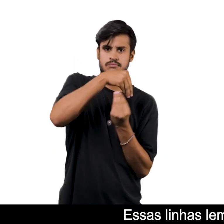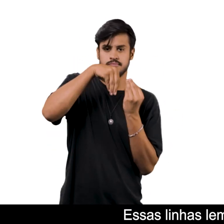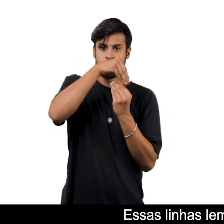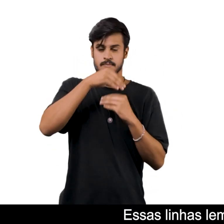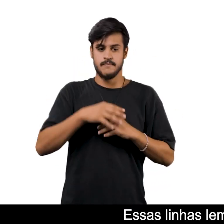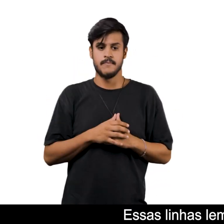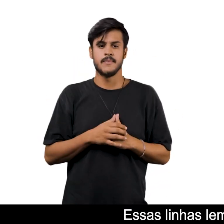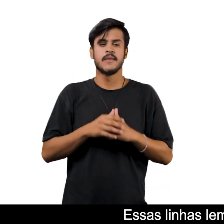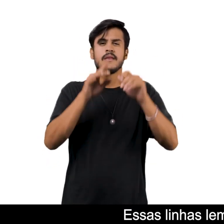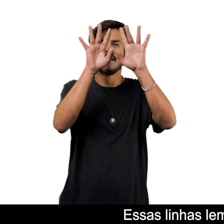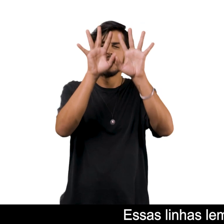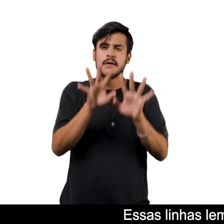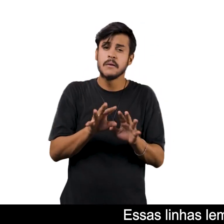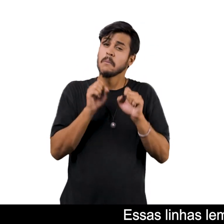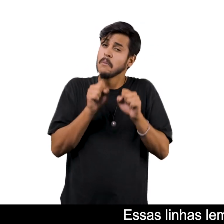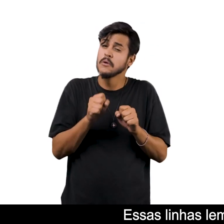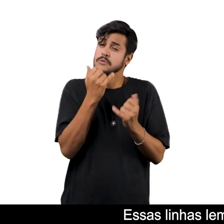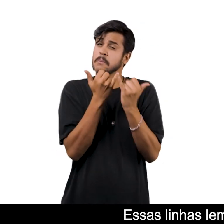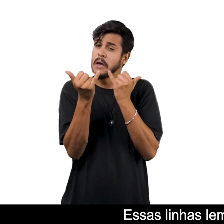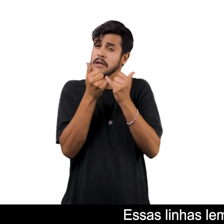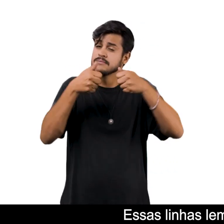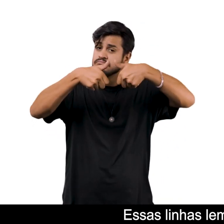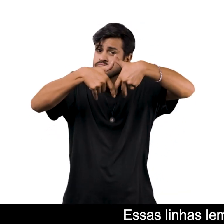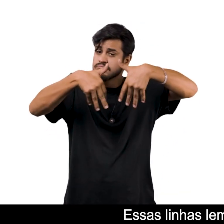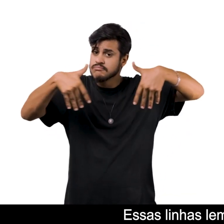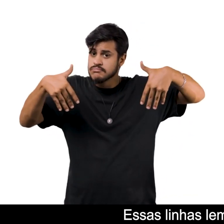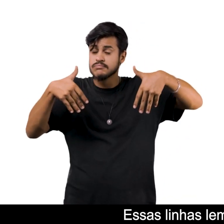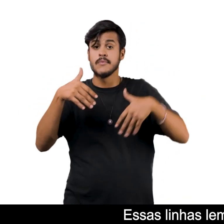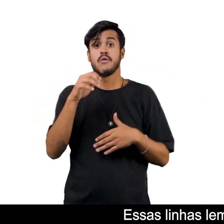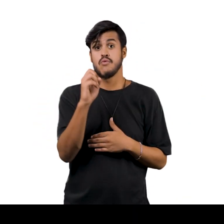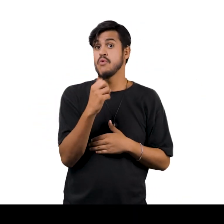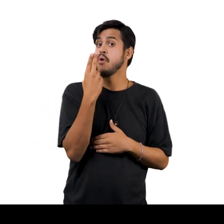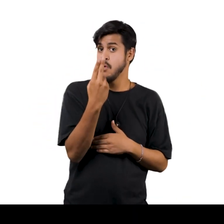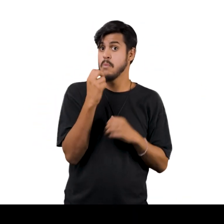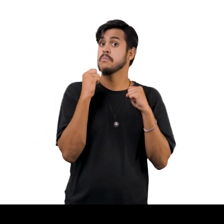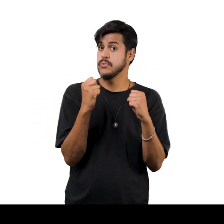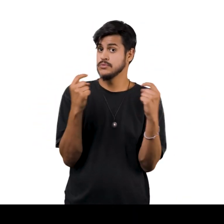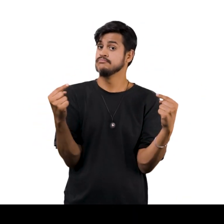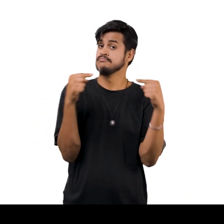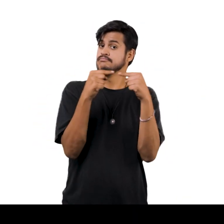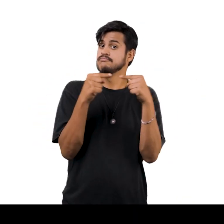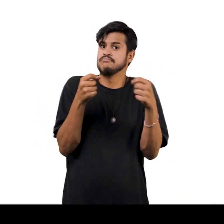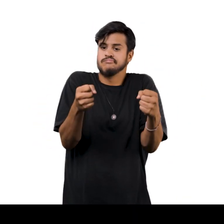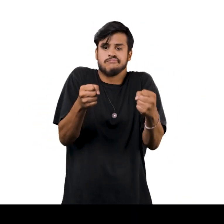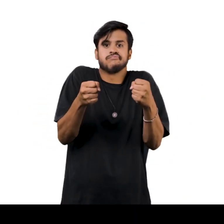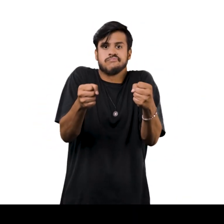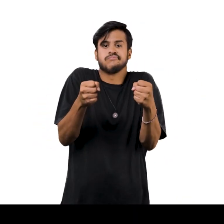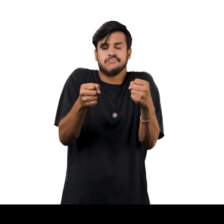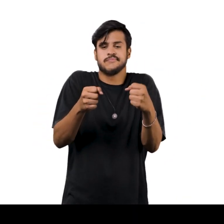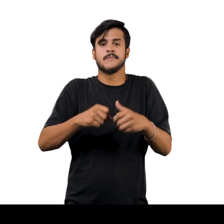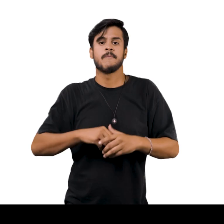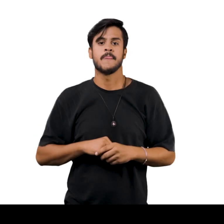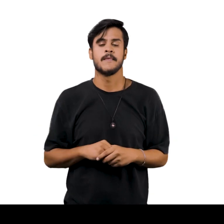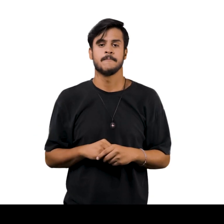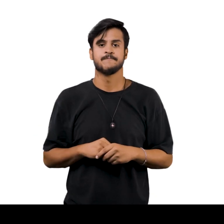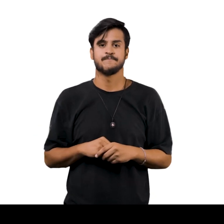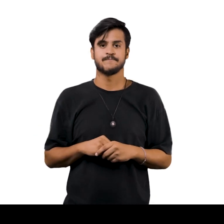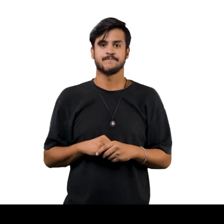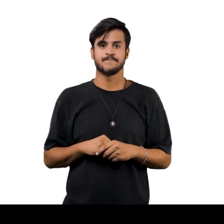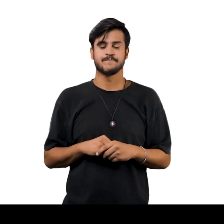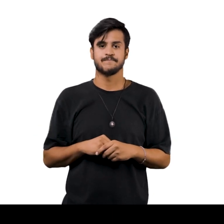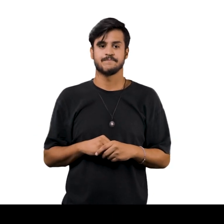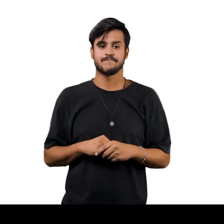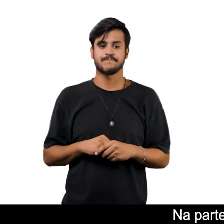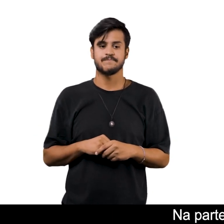Essas linhas lembram as dobras de uma cortina ou persiana Ou talvez as barras de uma jaula